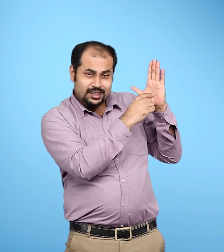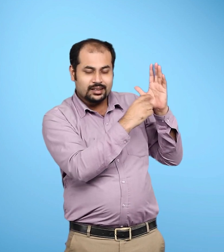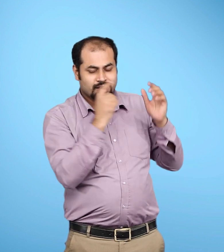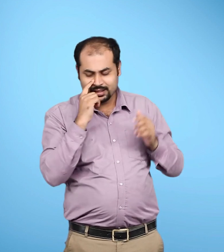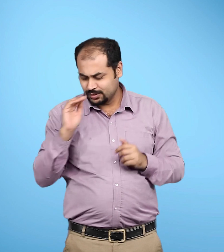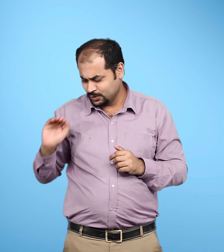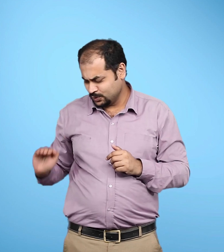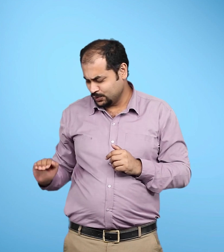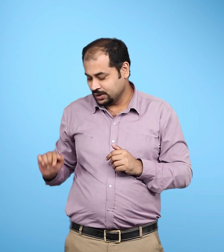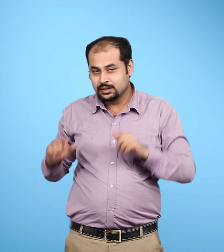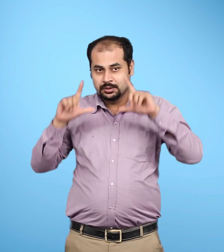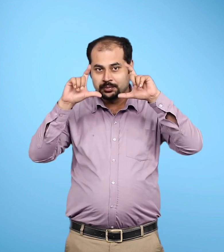बालिका का चित्र बनाया गया है